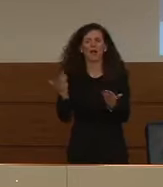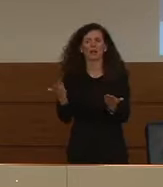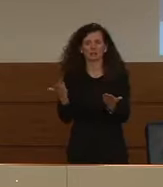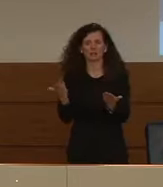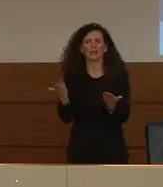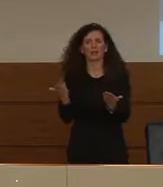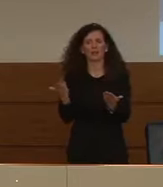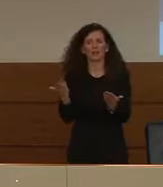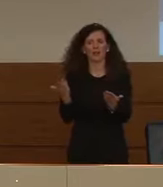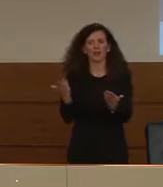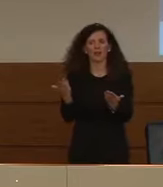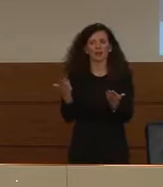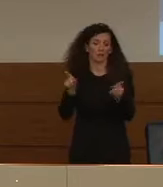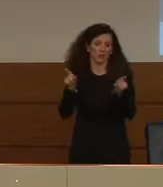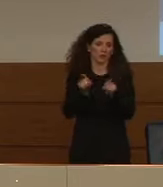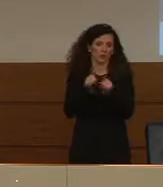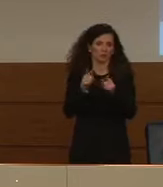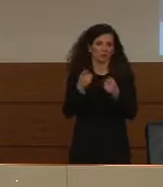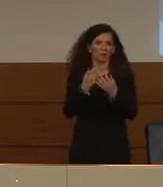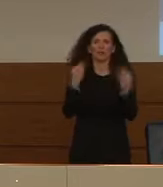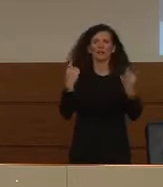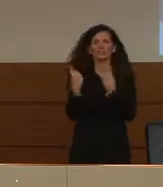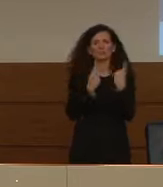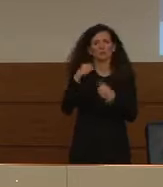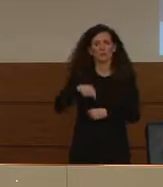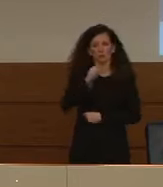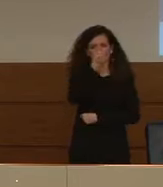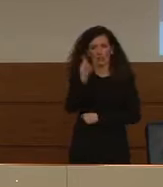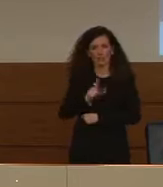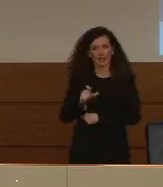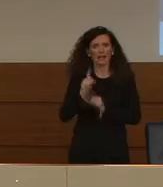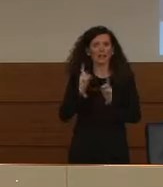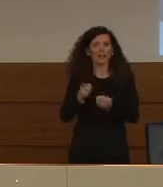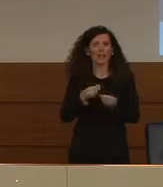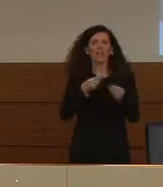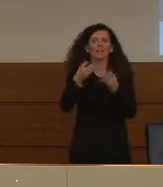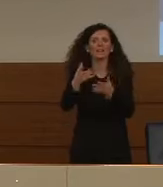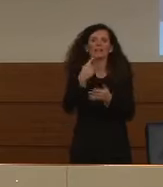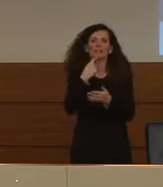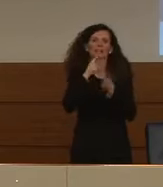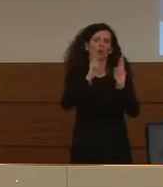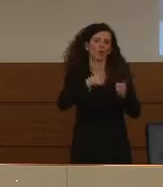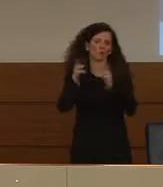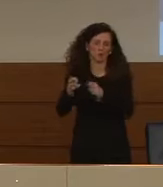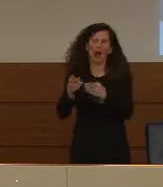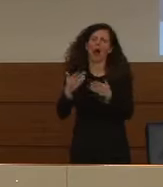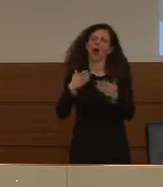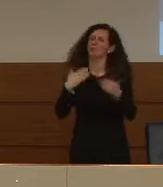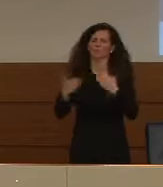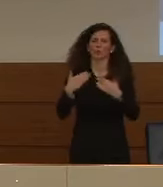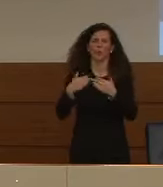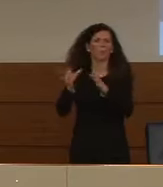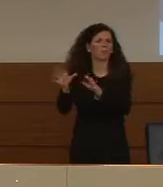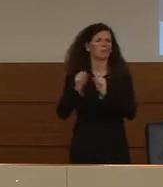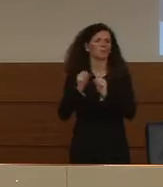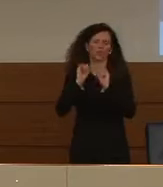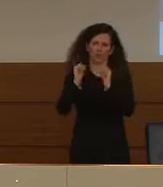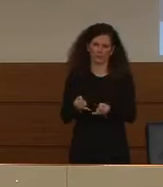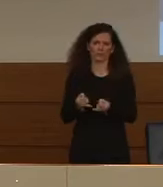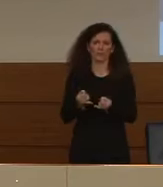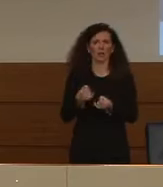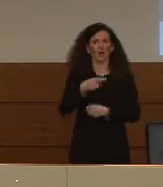come Paese di destinarla ai nostri sanitari le requisiremmo. Noi abbiamo fatto delle